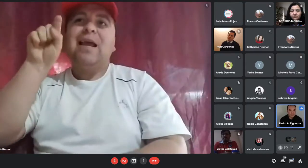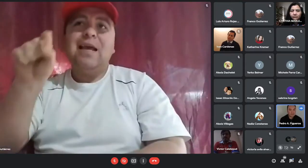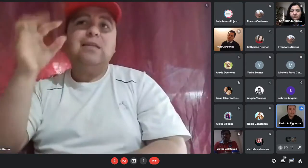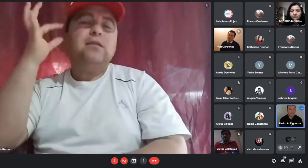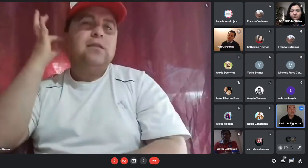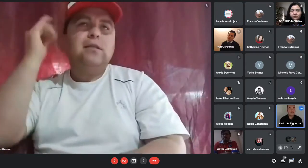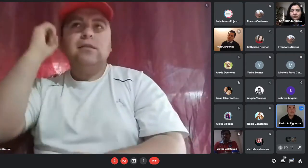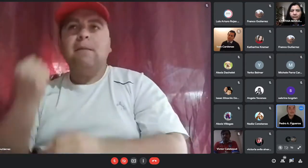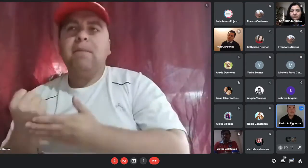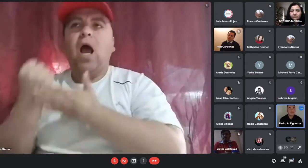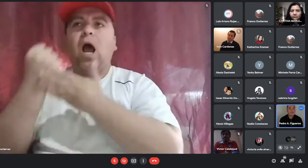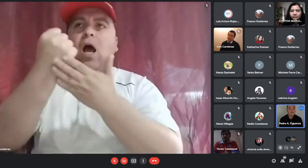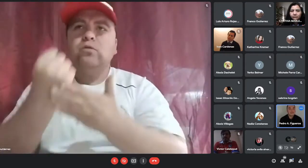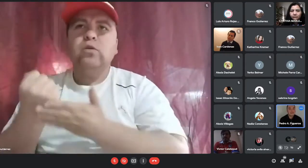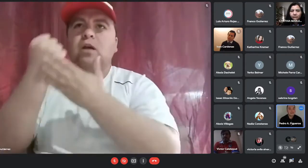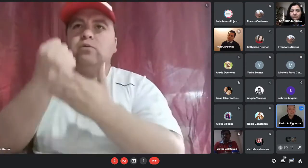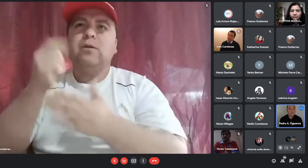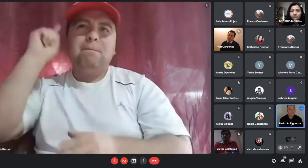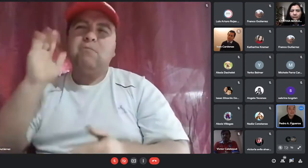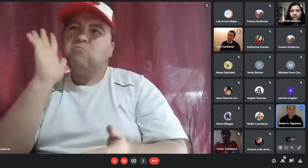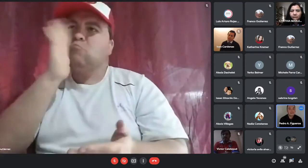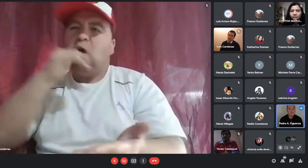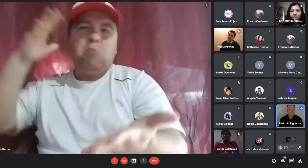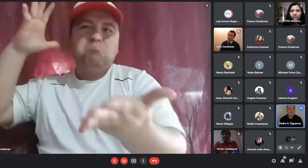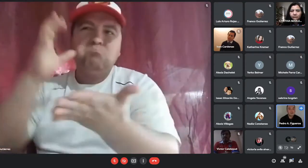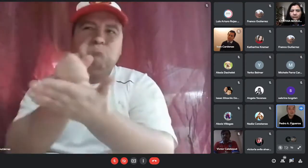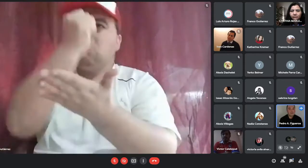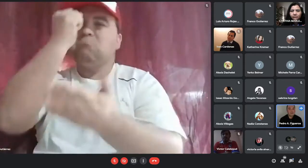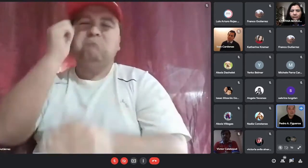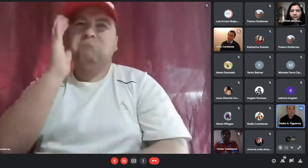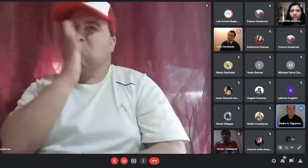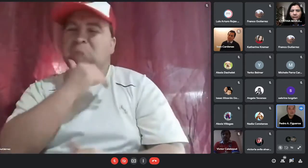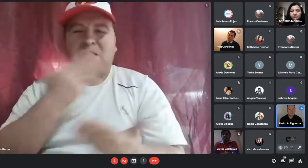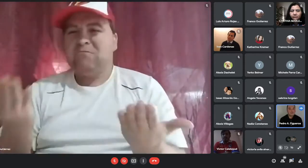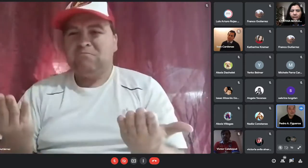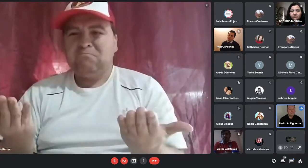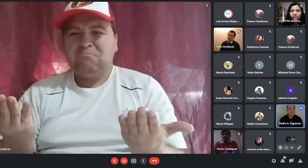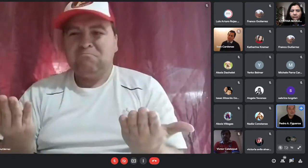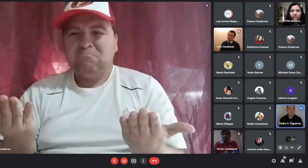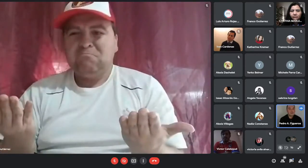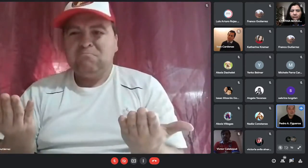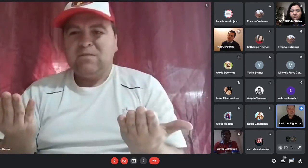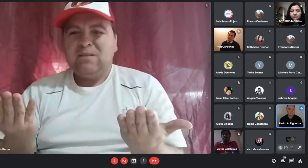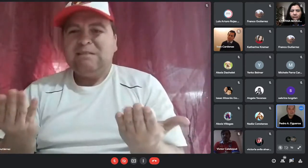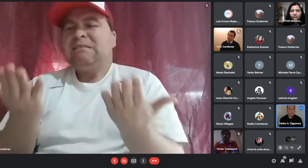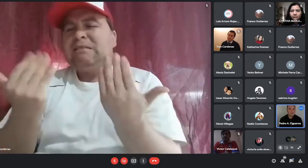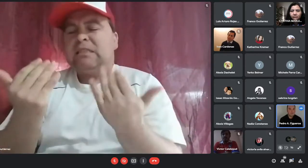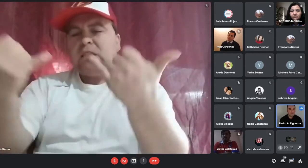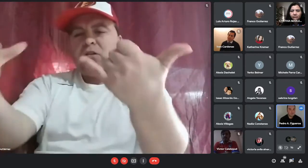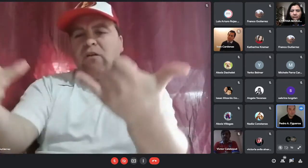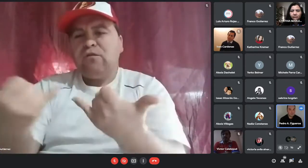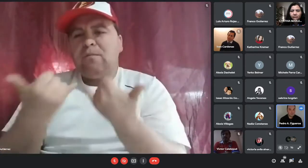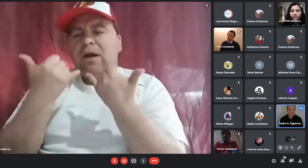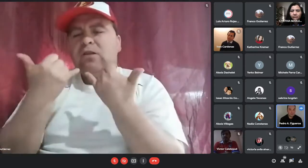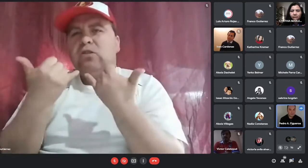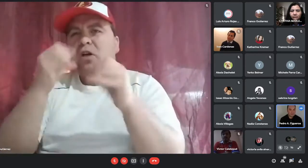ella le ayuda al final no le ayudó la persona llamada Cintia y la información al